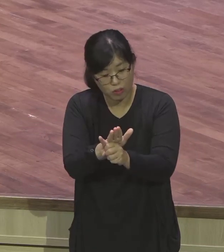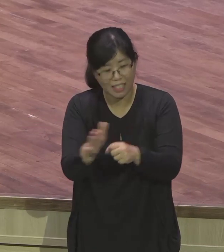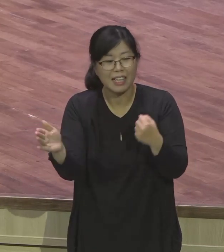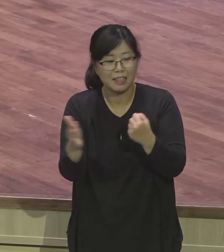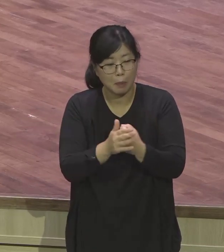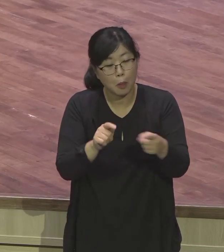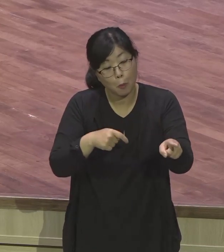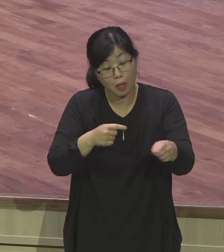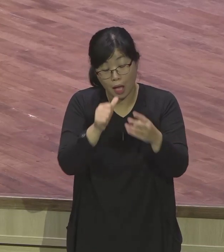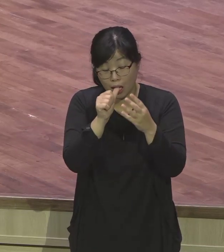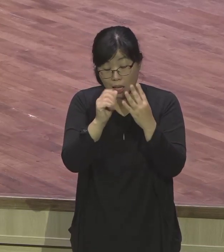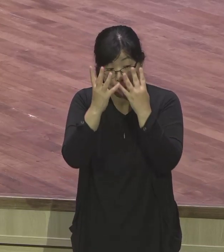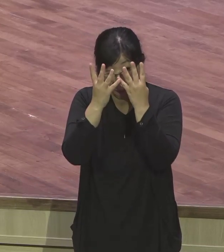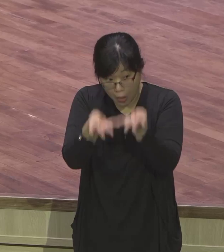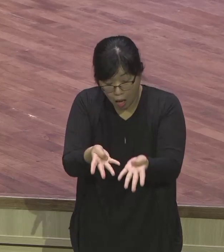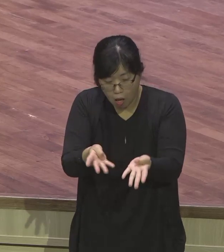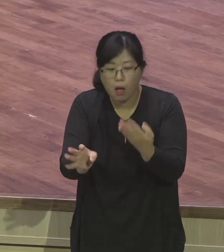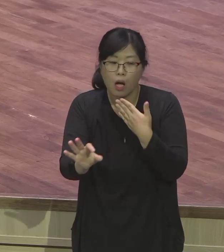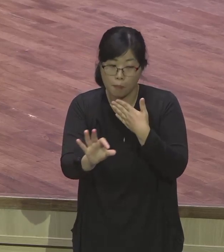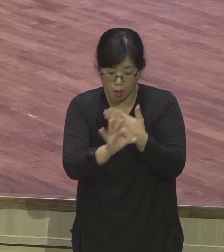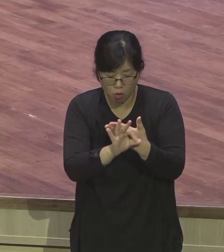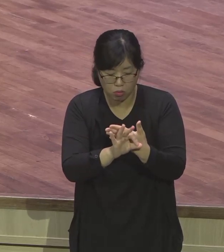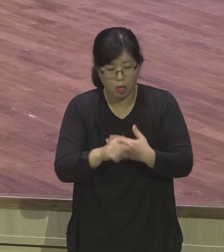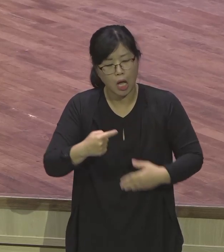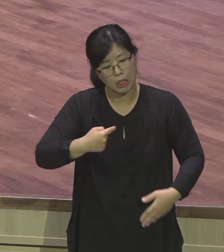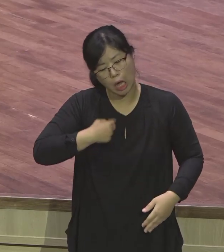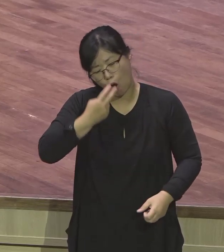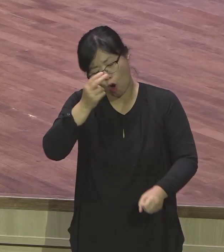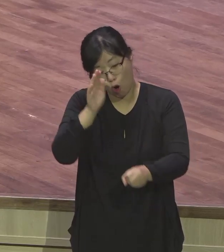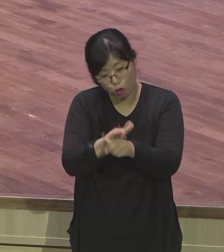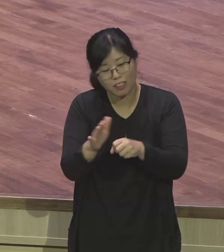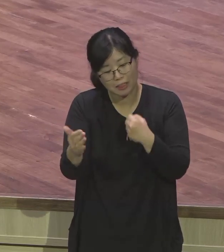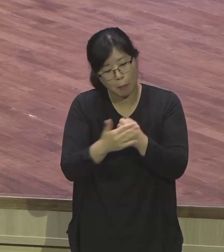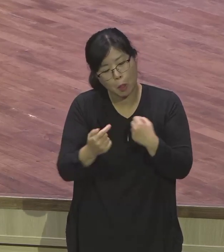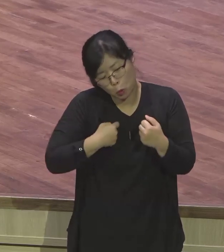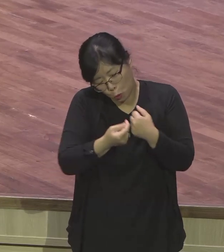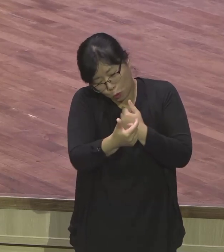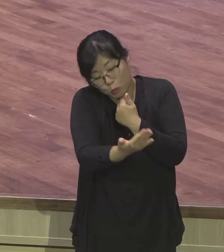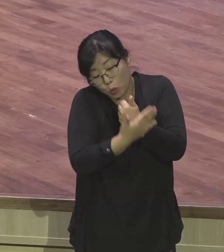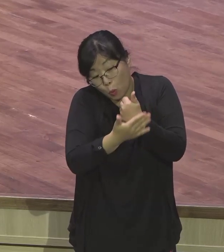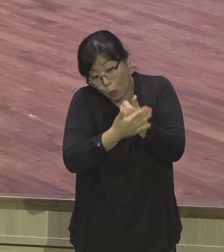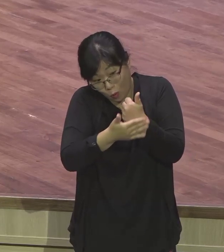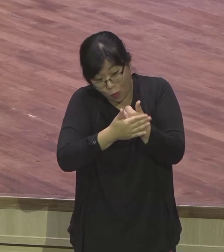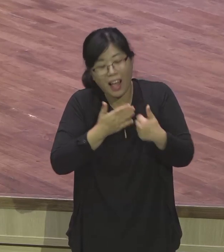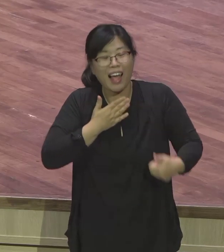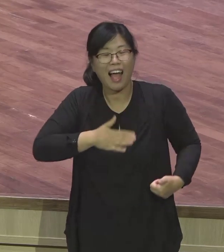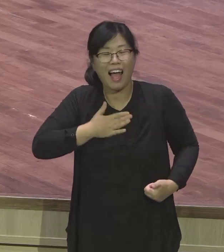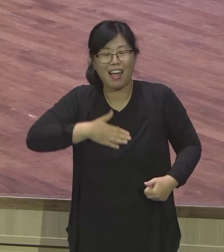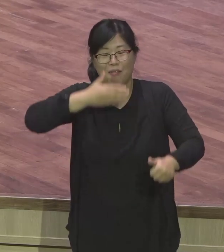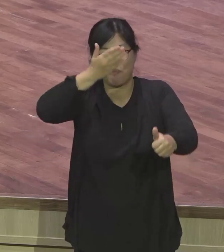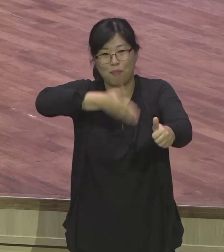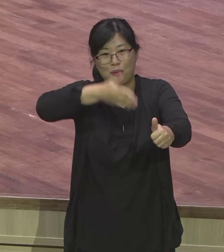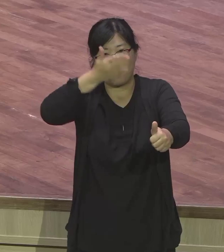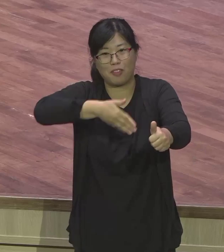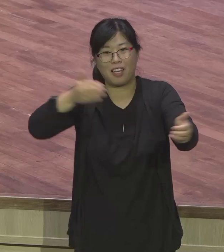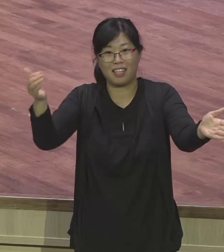이야기 좀 해달라 이렇게 부탁을 했어요. 그런데 복직한 술 맡은 장관은 관원장은 아예 잊어버렸어요.